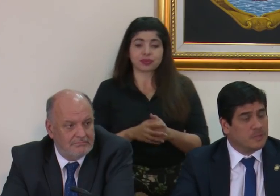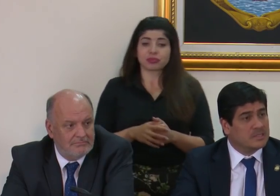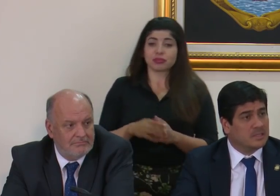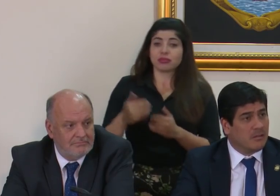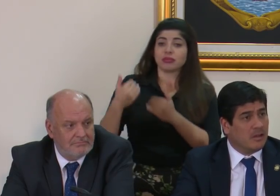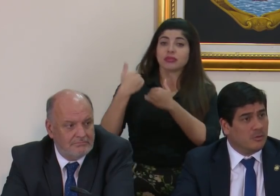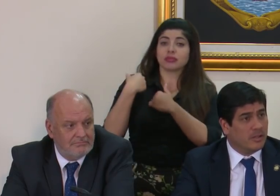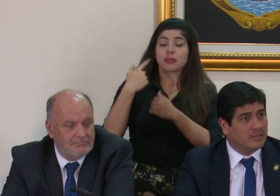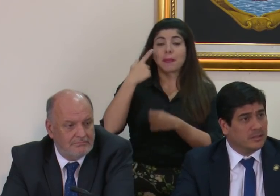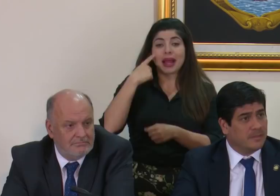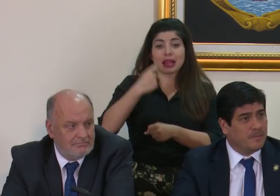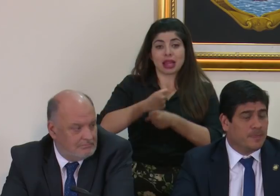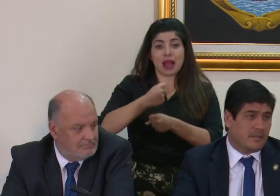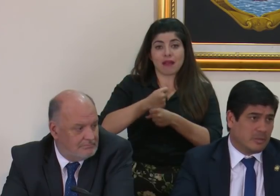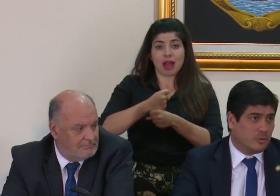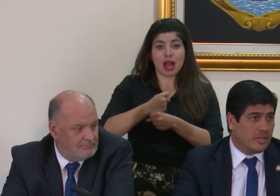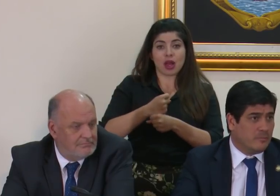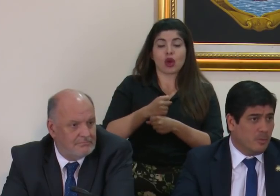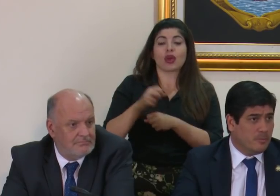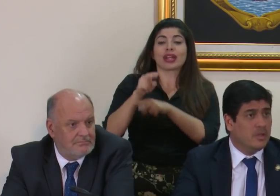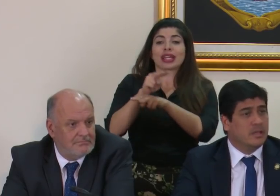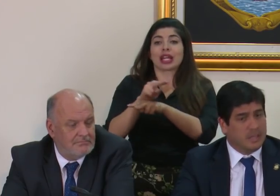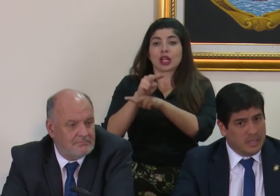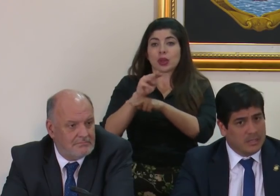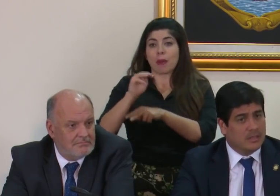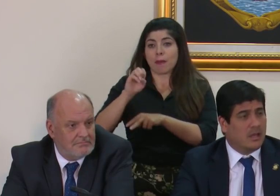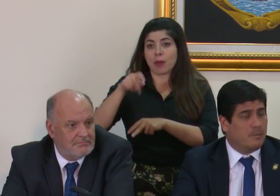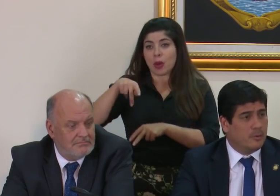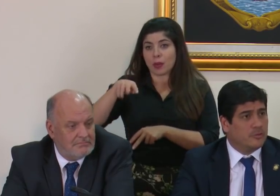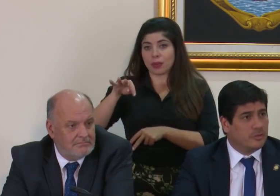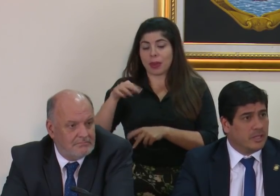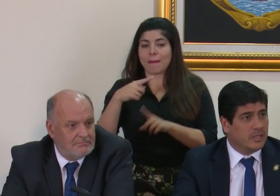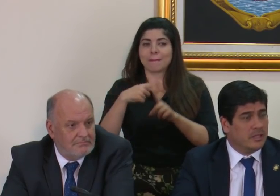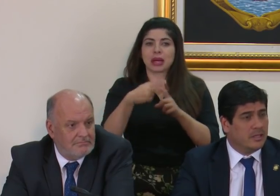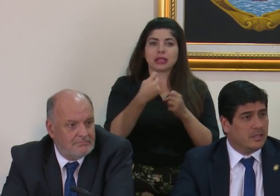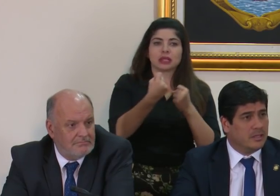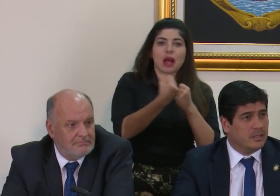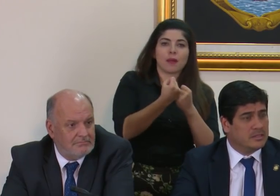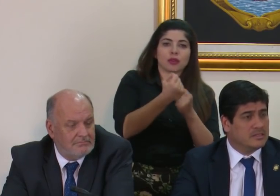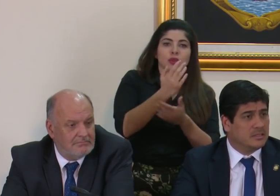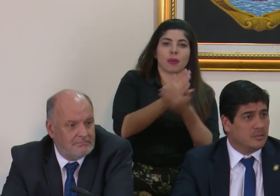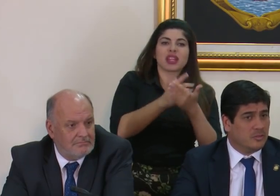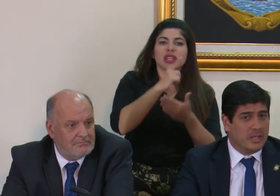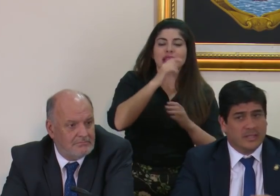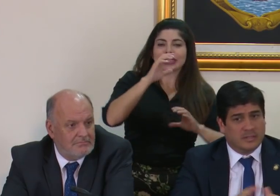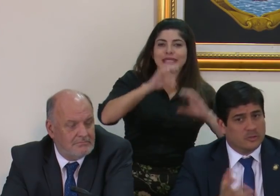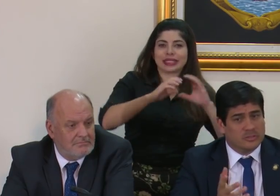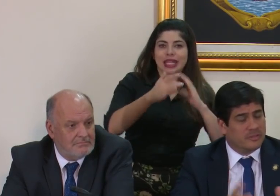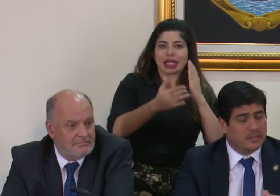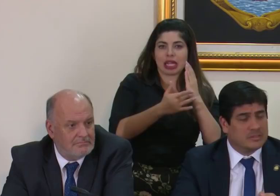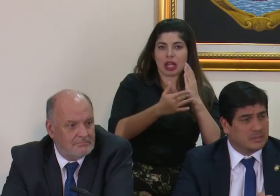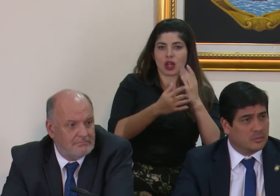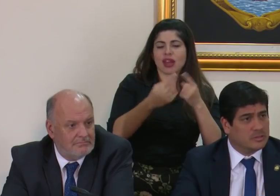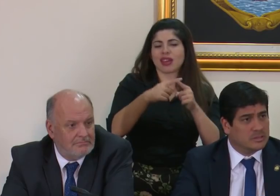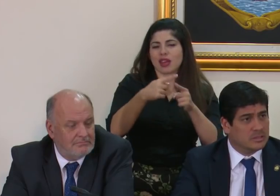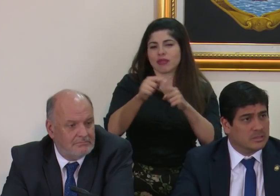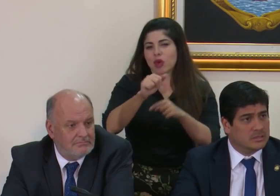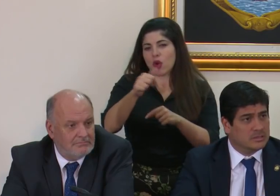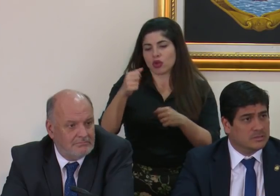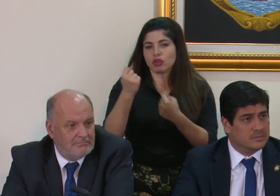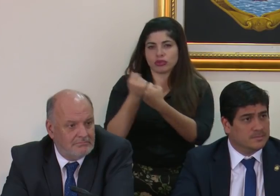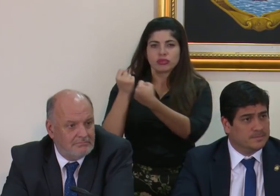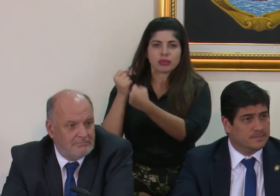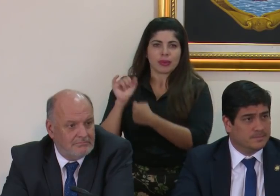comisionado es para ese trabajo entre la rectoría de MOP y apoyo de Ciencia y Tecnología entre otros diferentes actores.